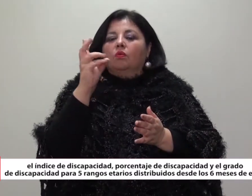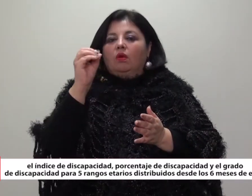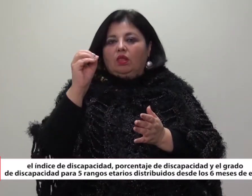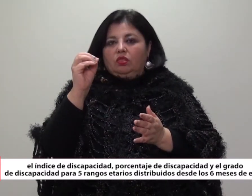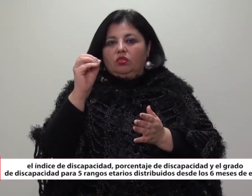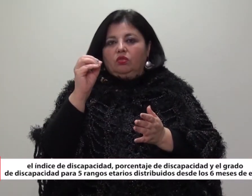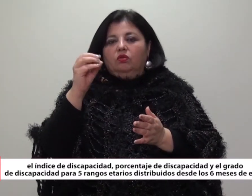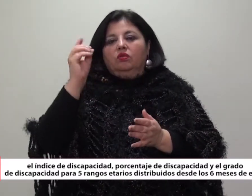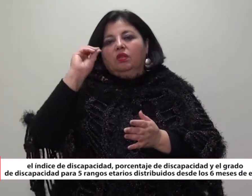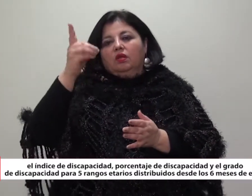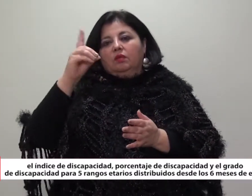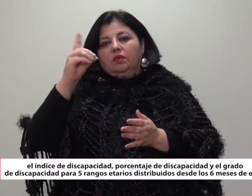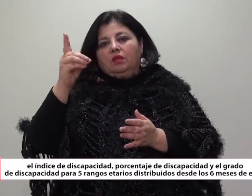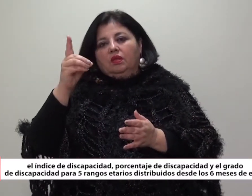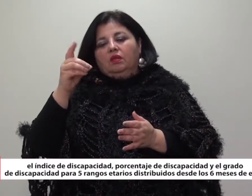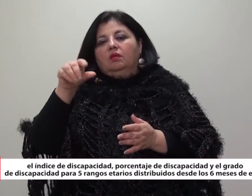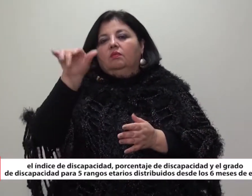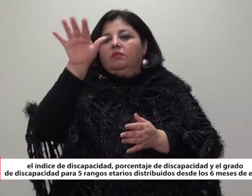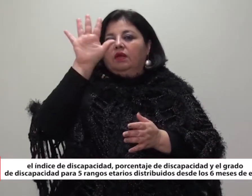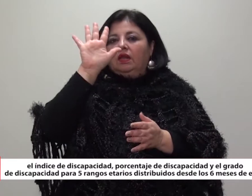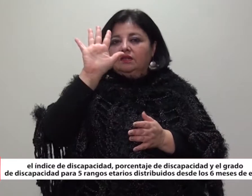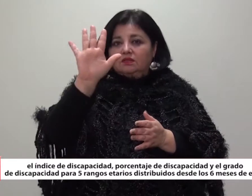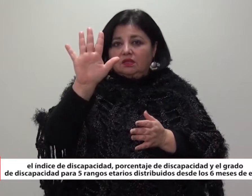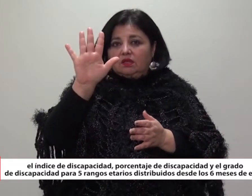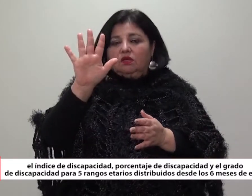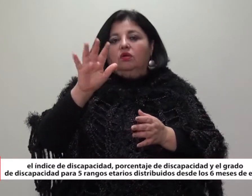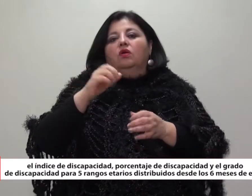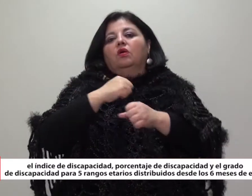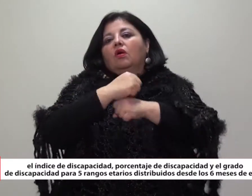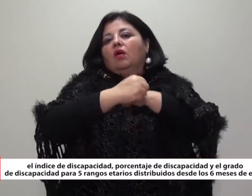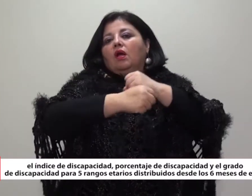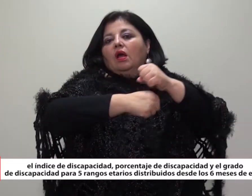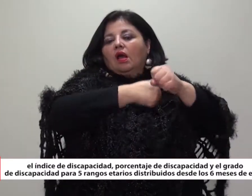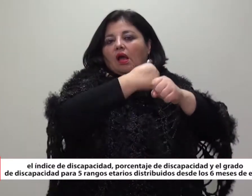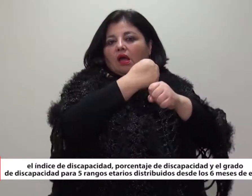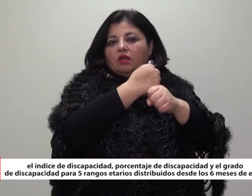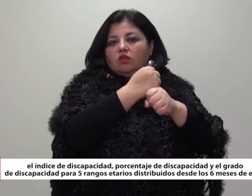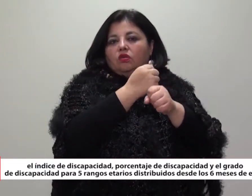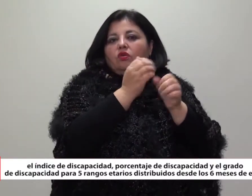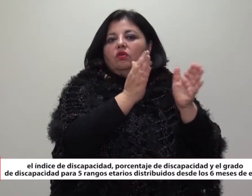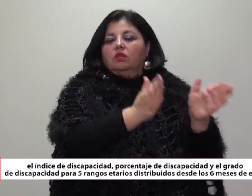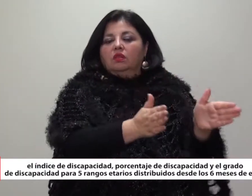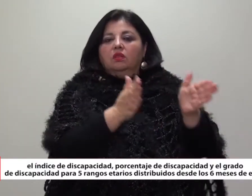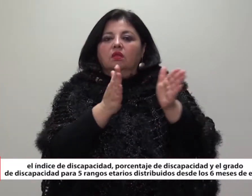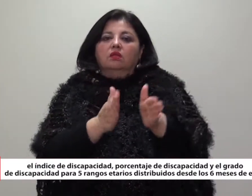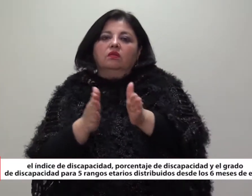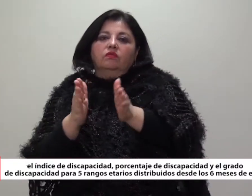etarios distribuidos desde los 6 meses de edad.